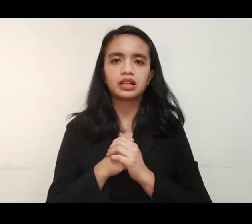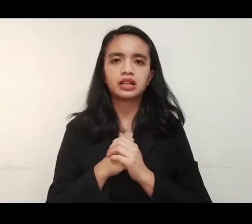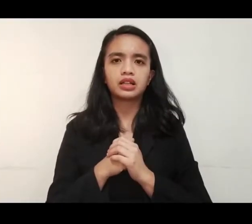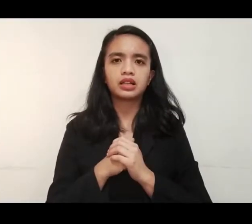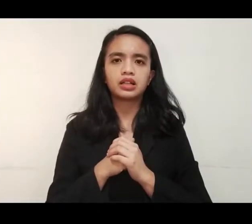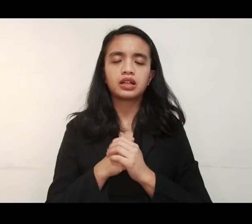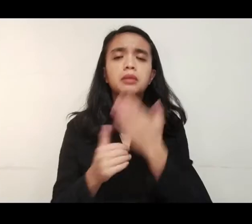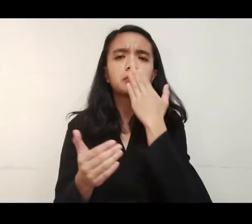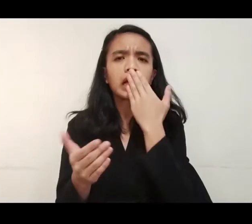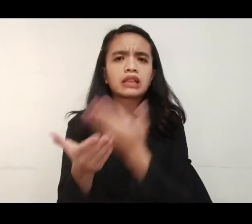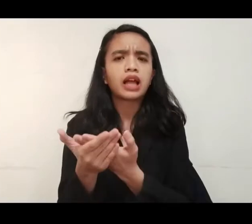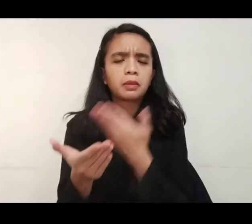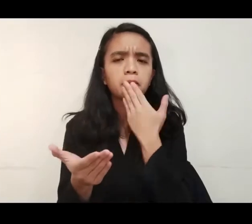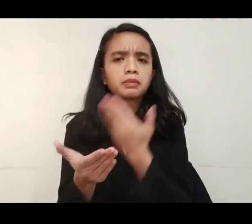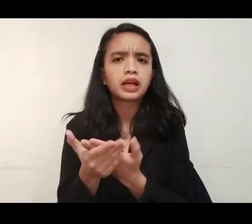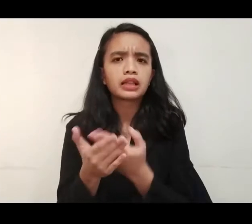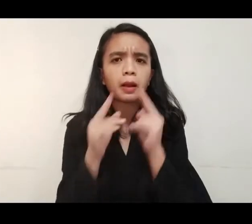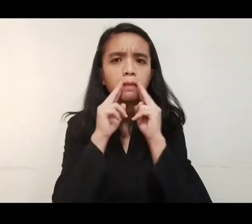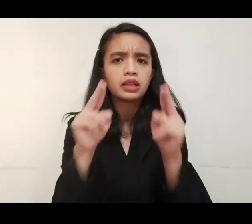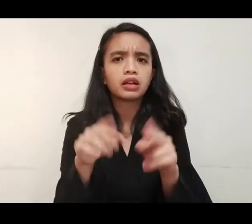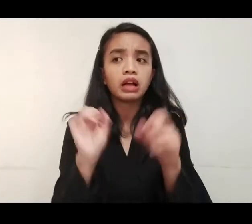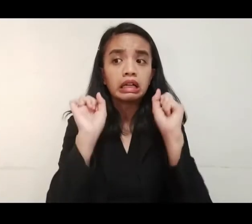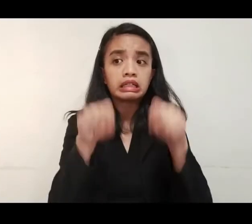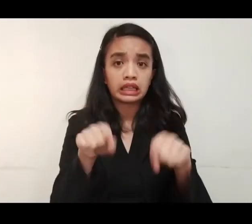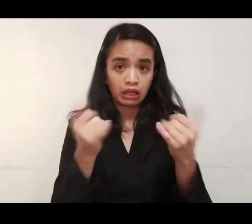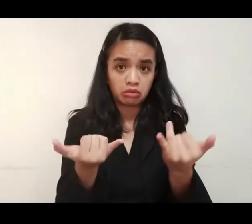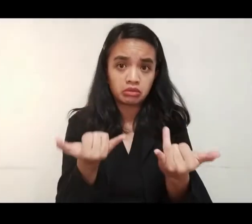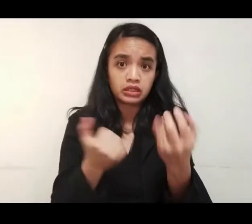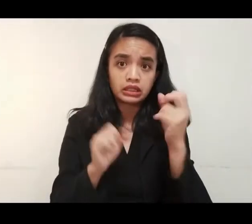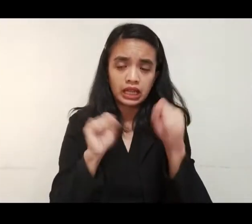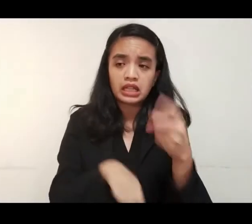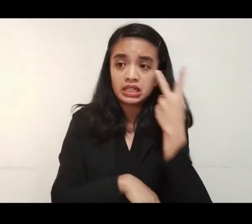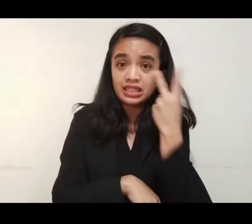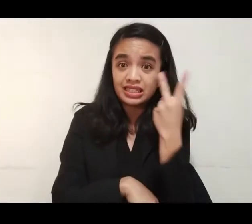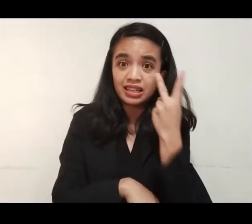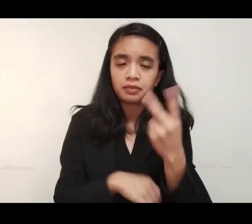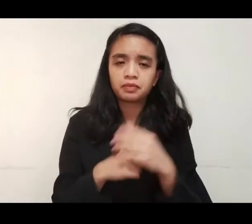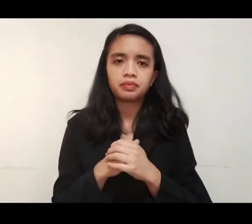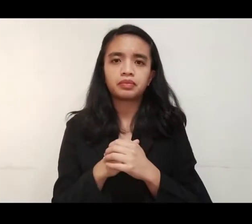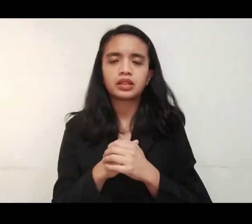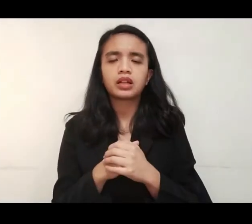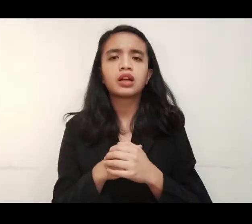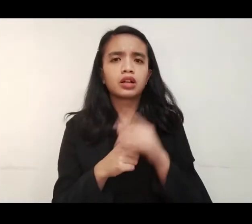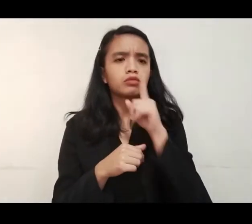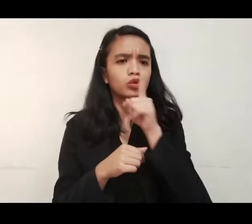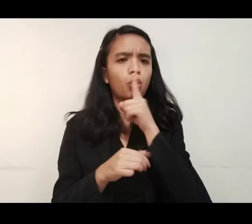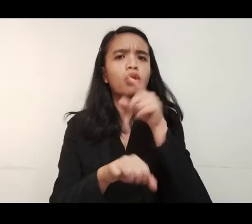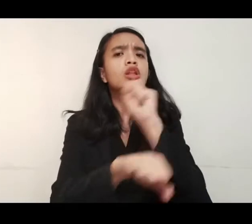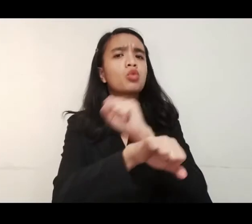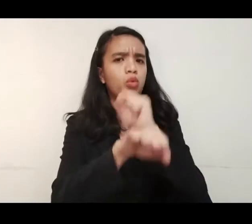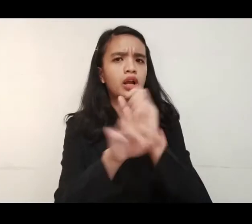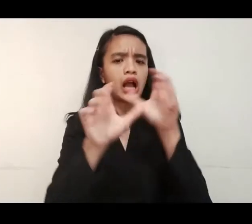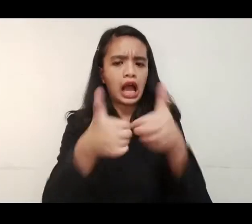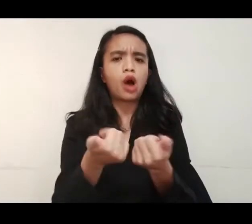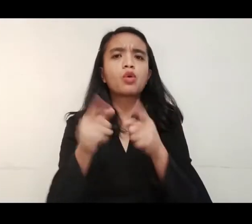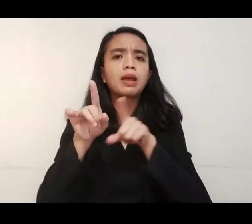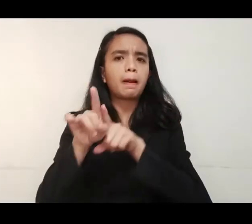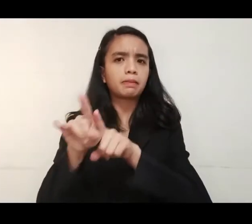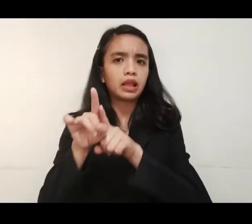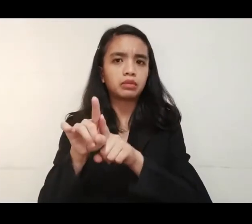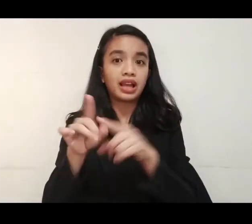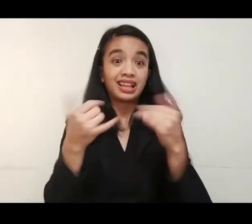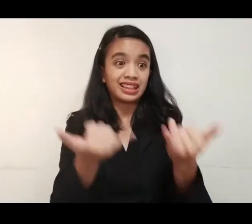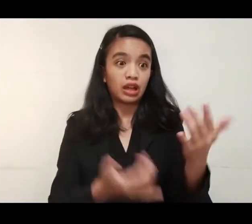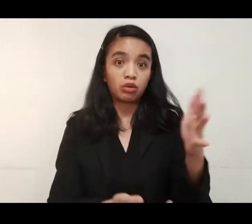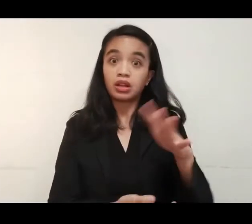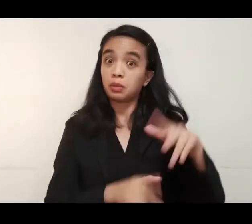Magandang balitin kasi nakikita nila na restricted tayo dun sa pagpapatupad. So ngayon